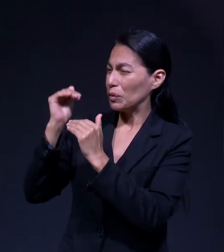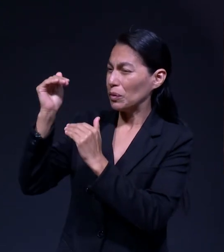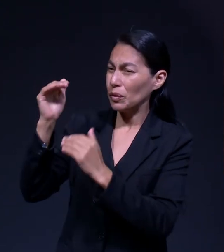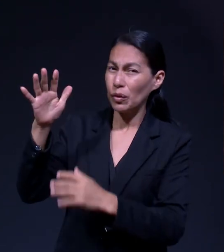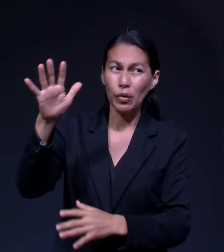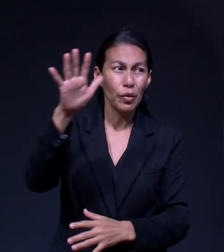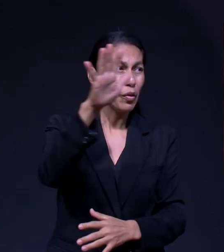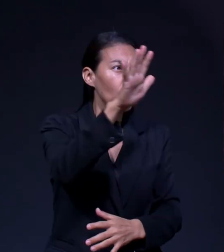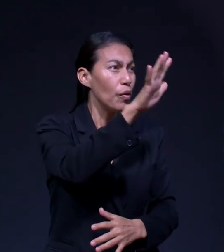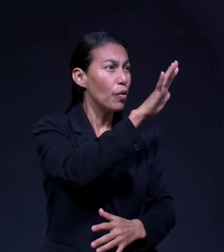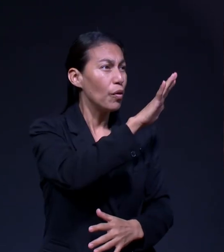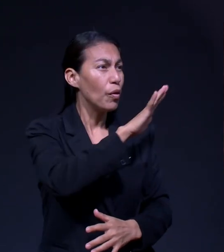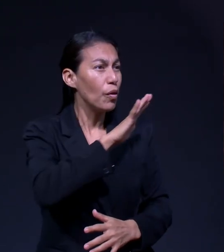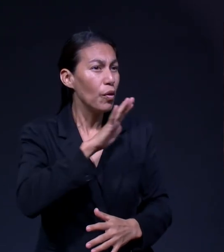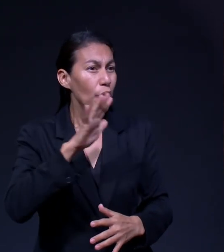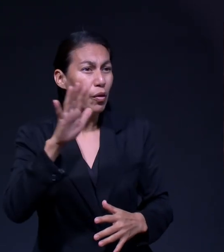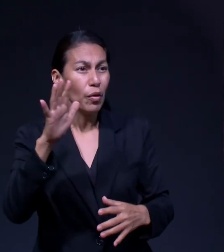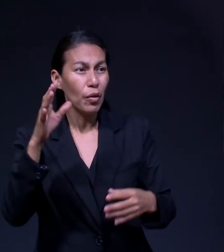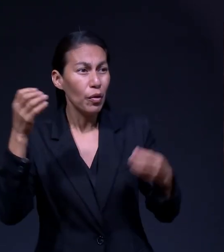Son Supremas